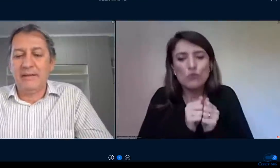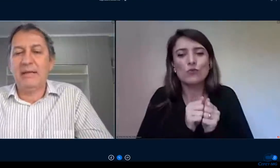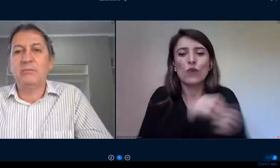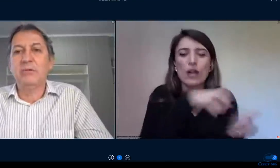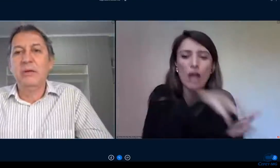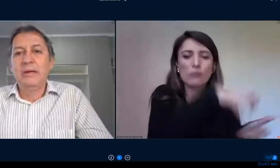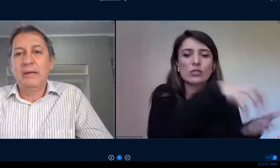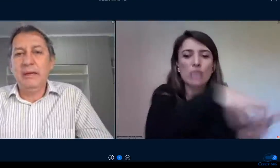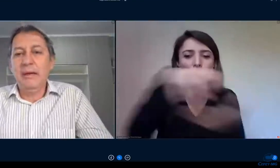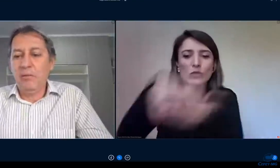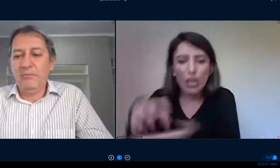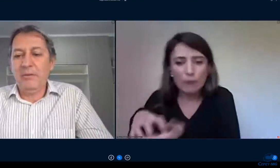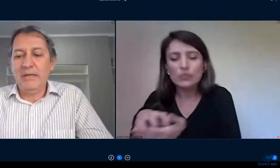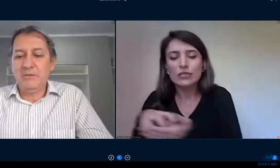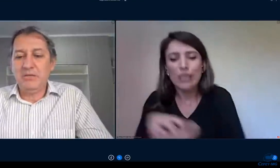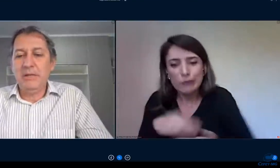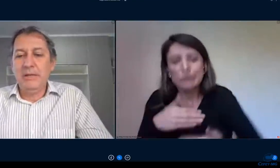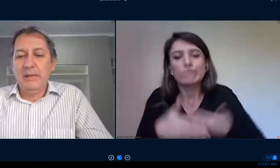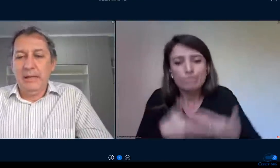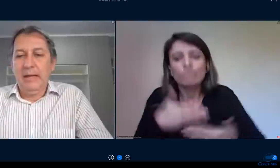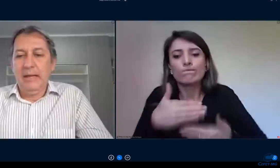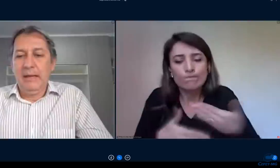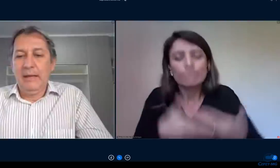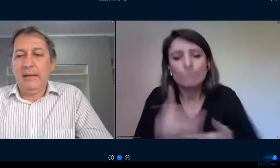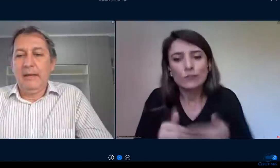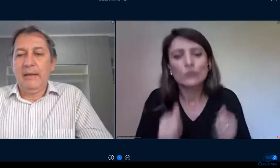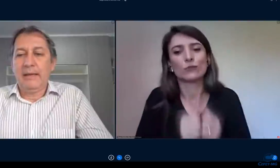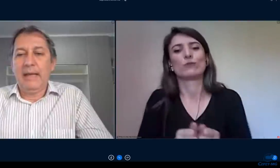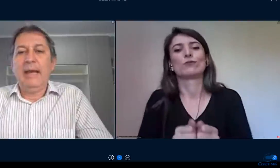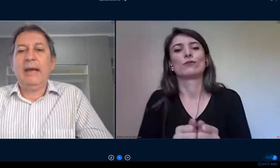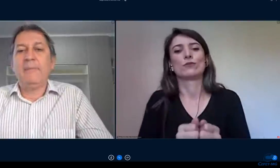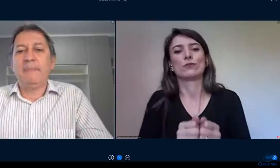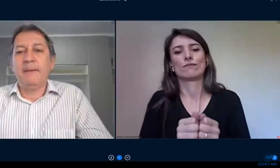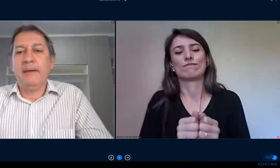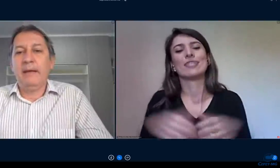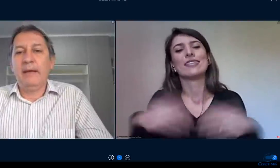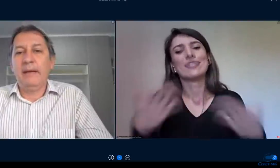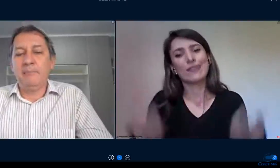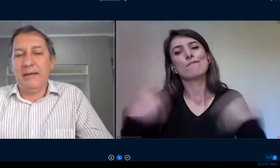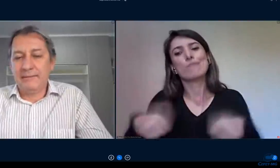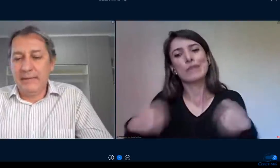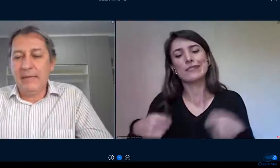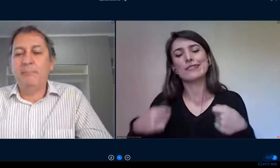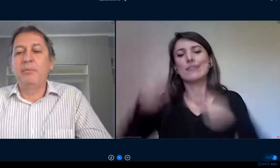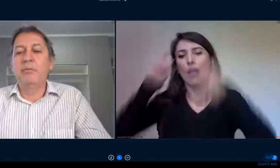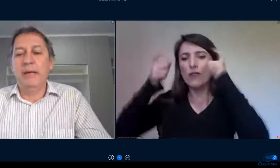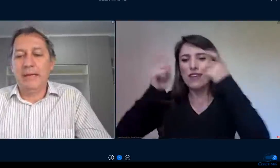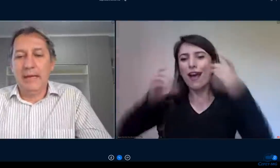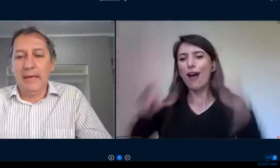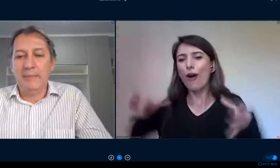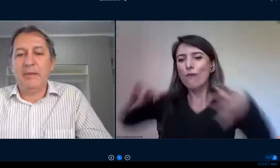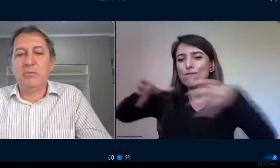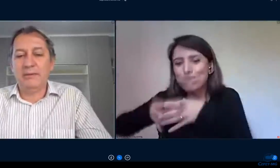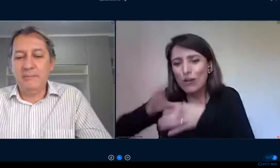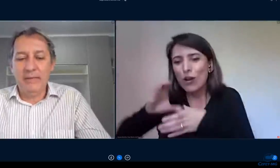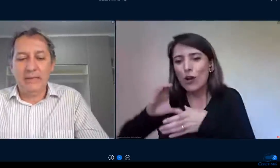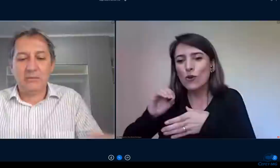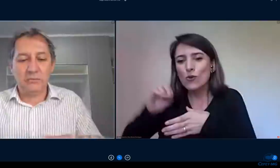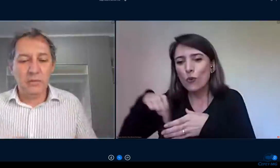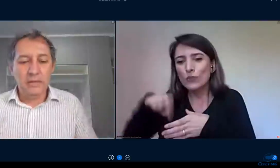especializados que obviamente requer mais tempo requer